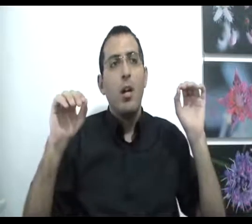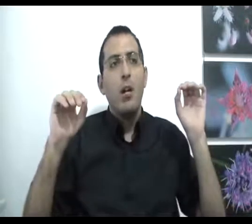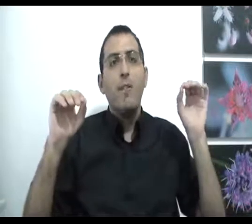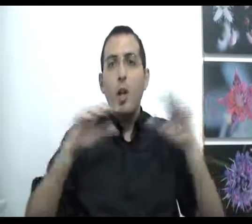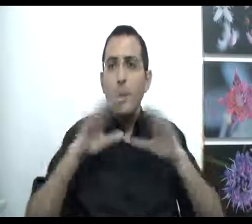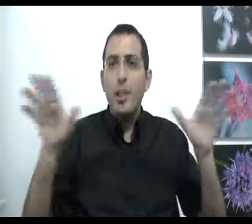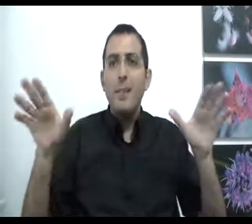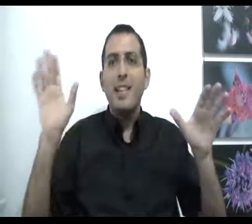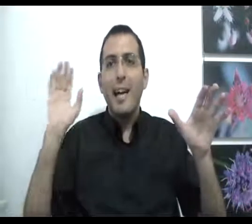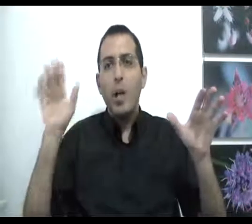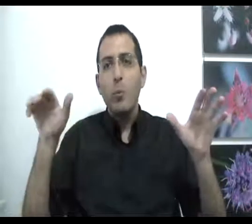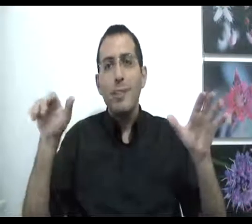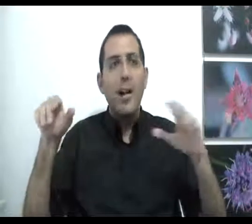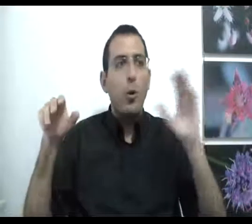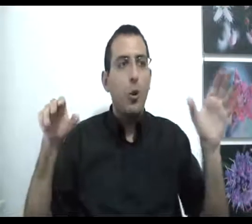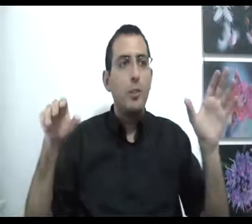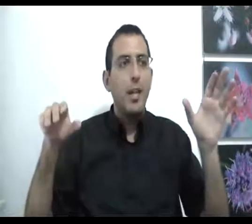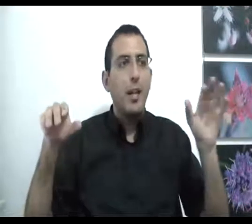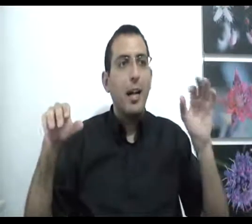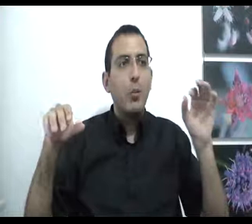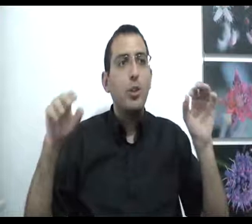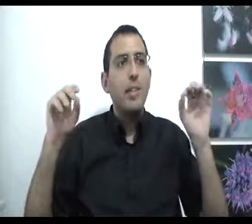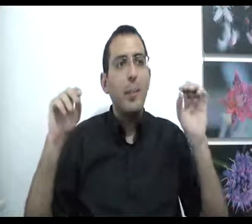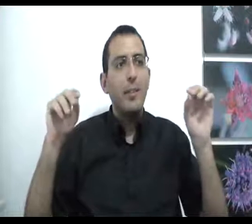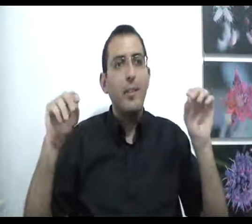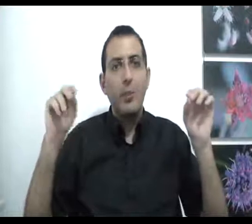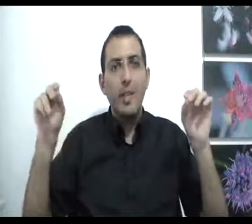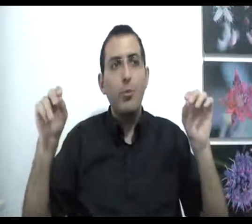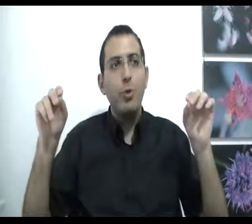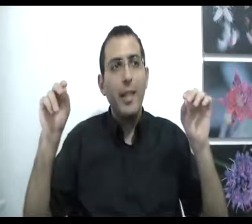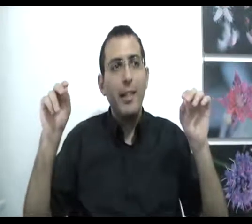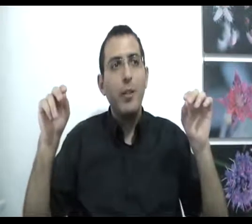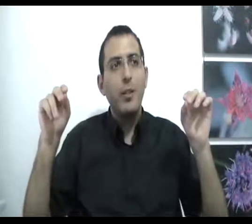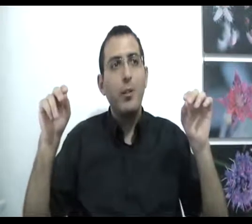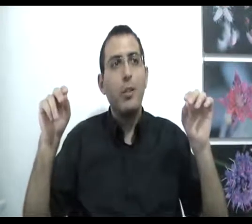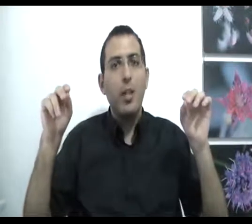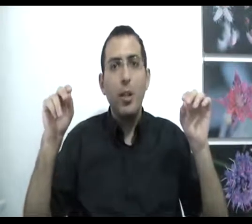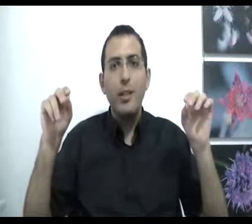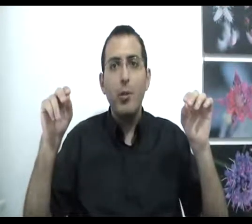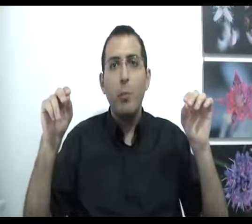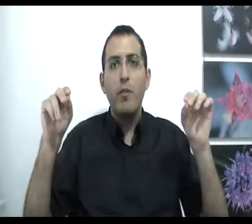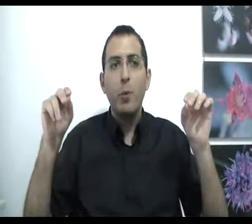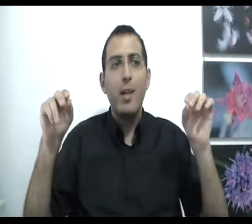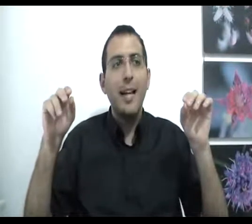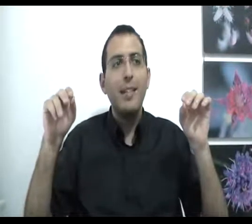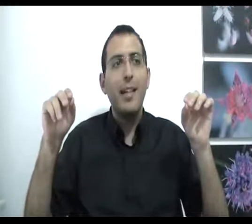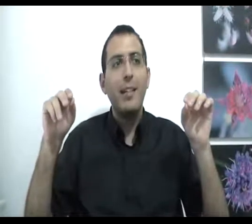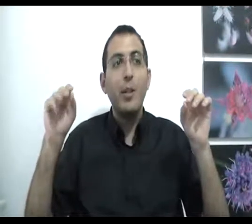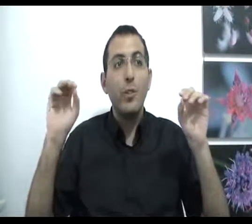ולא משנה אם זה רעיון מוזר או לא מוזר הרעיון הוא שתהיה אמיתי אתה יודע אותו, תגיד אני יודע אותו אתה לא יודע אותו באופן מוחלט אל תגיד אני יודע